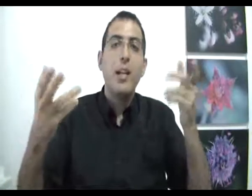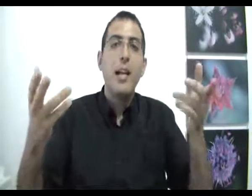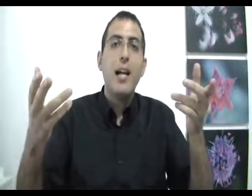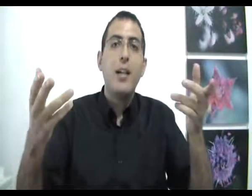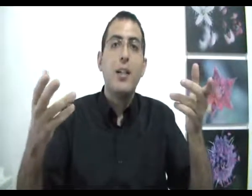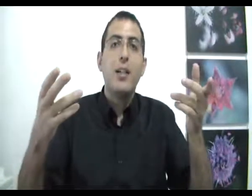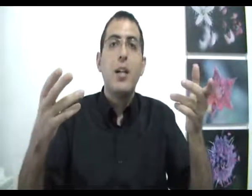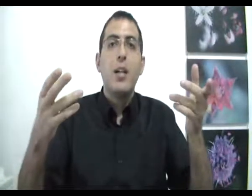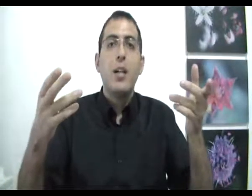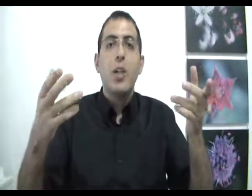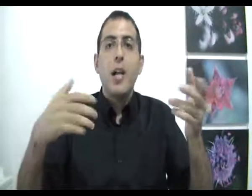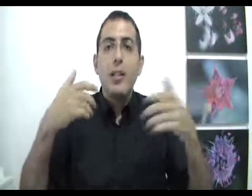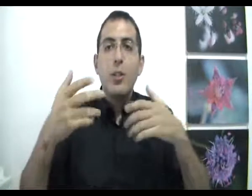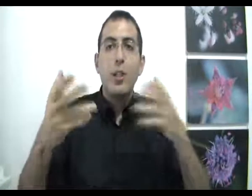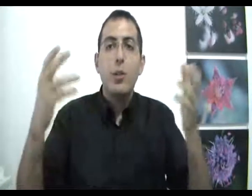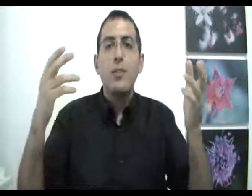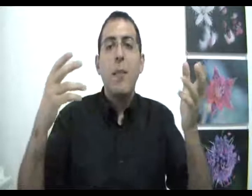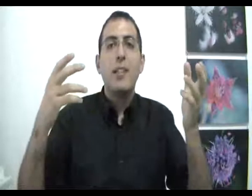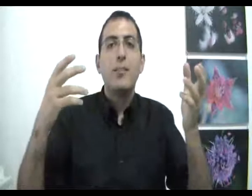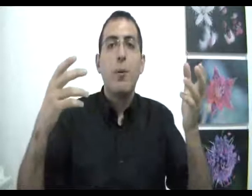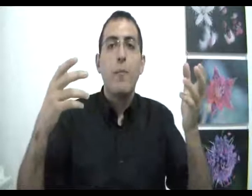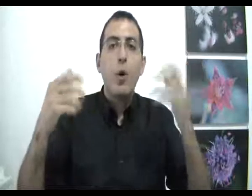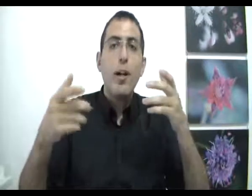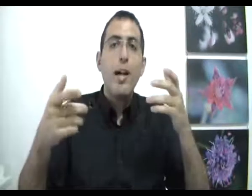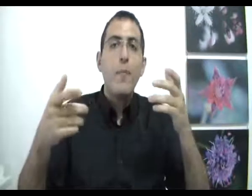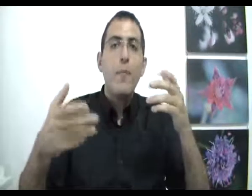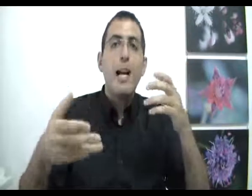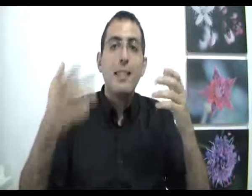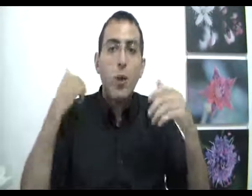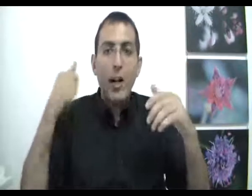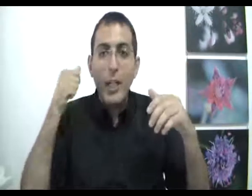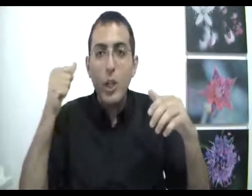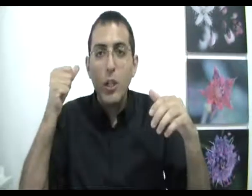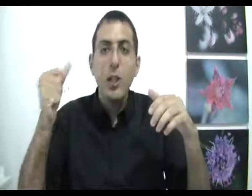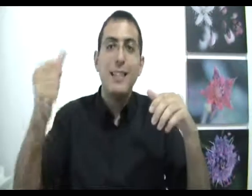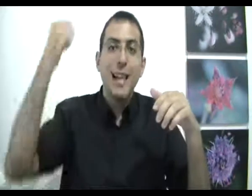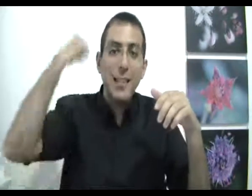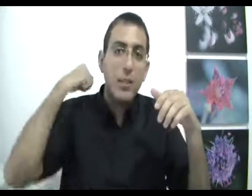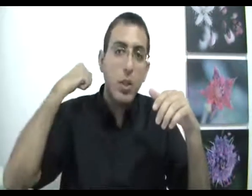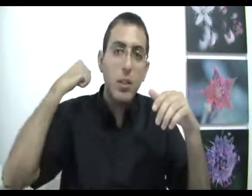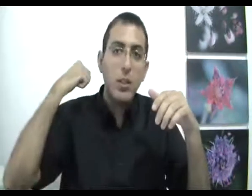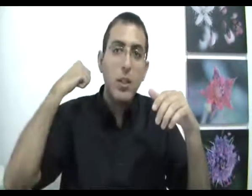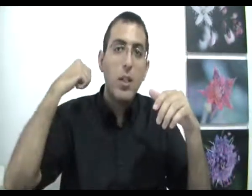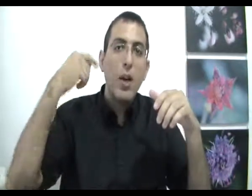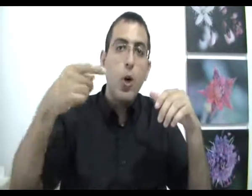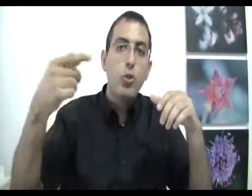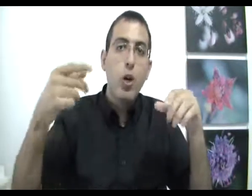נניח שהרצון הראשון נוצר מעצמו אוקיי? אז הכוח הראשון שיצר את הרצון אותו